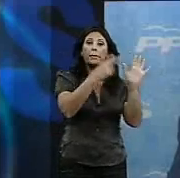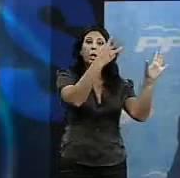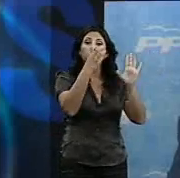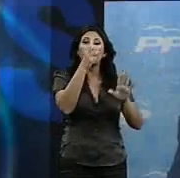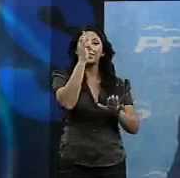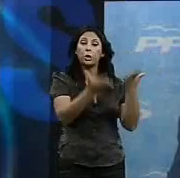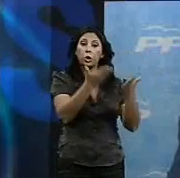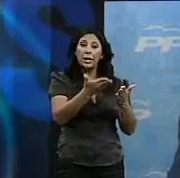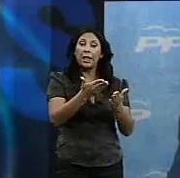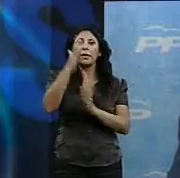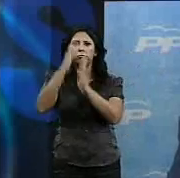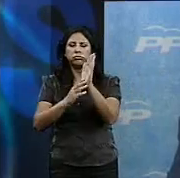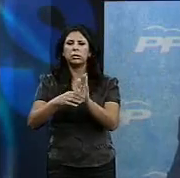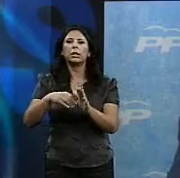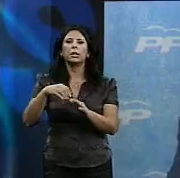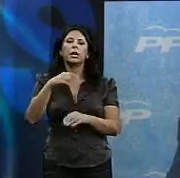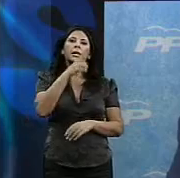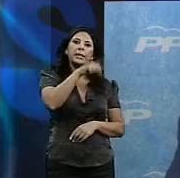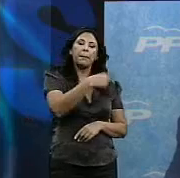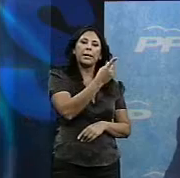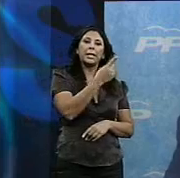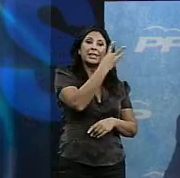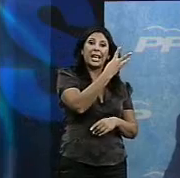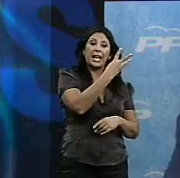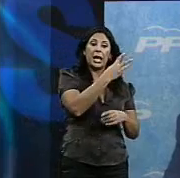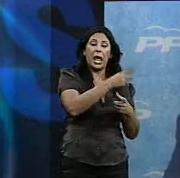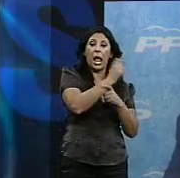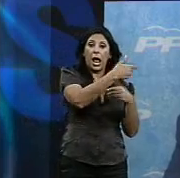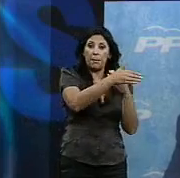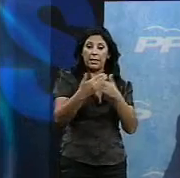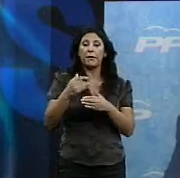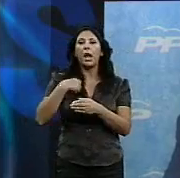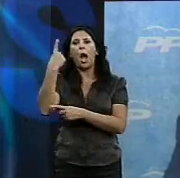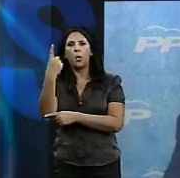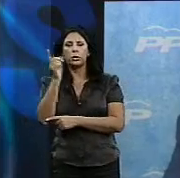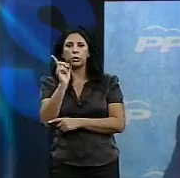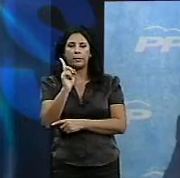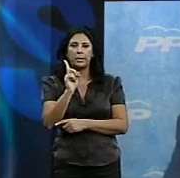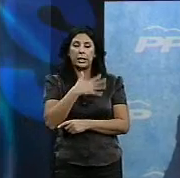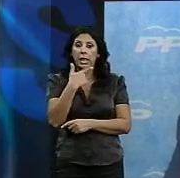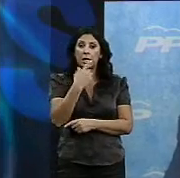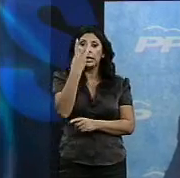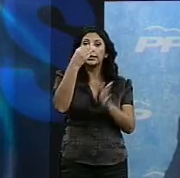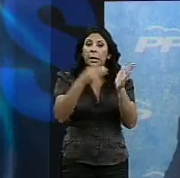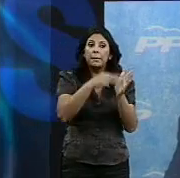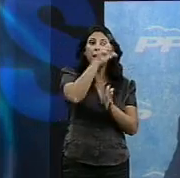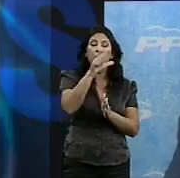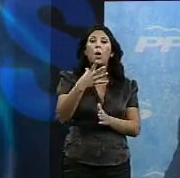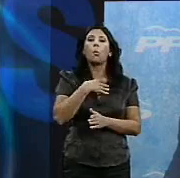de 3 almadrabas a 1. De 3.000 puestos indirectos que puede sostener las